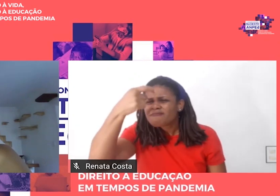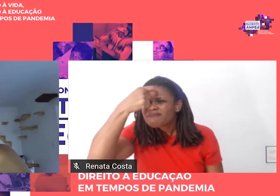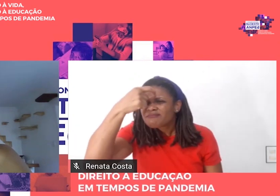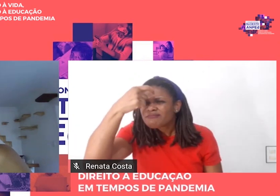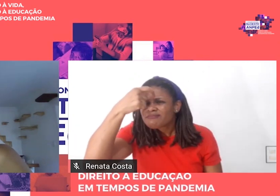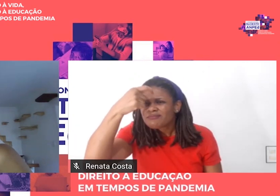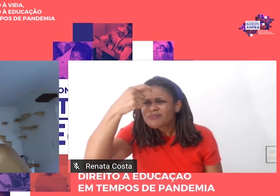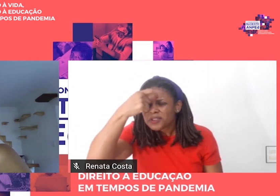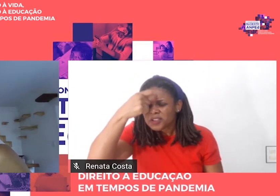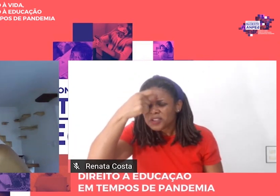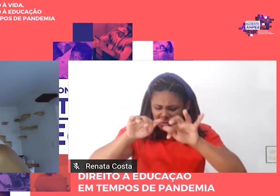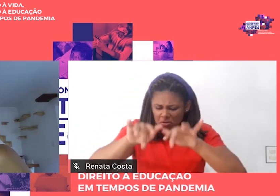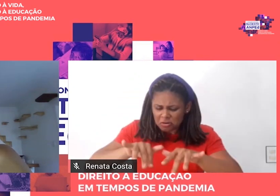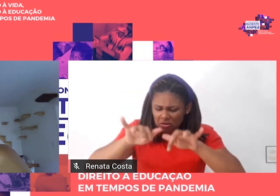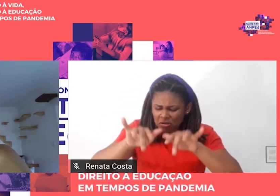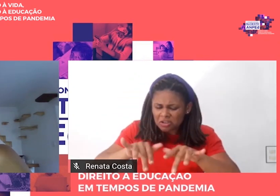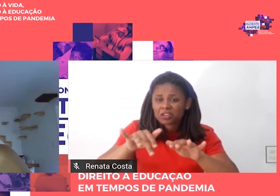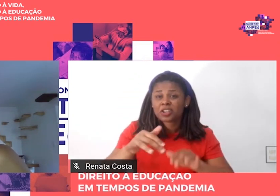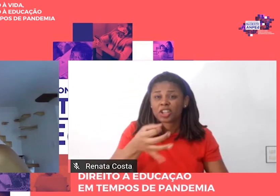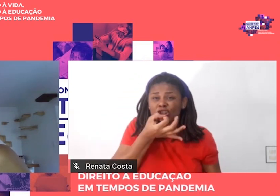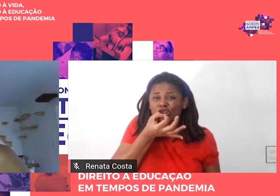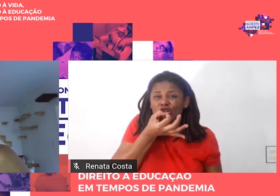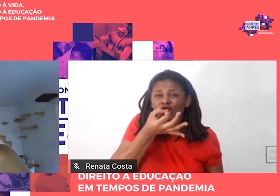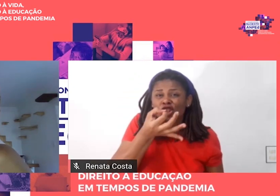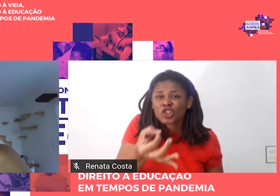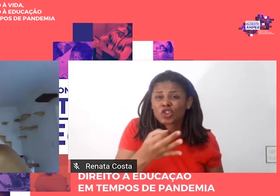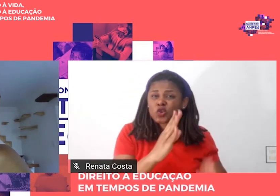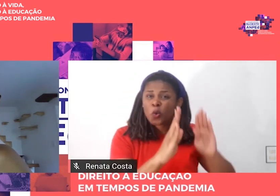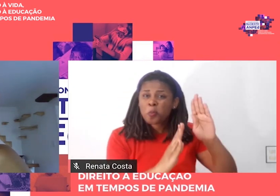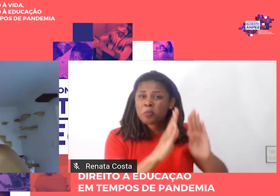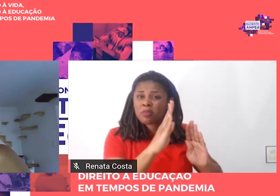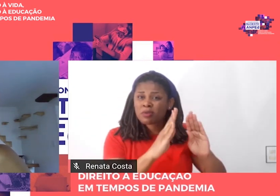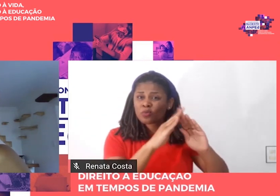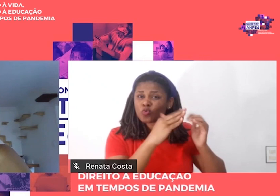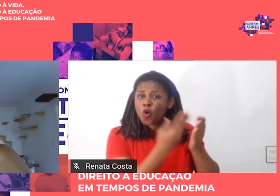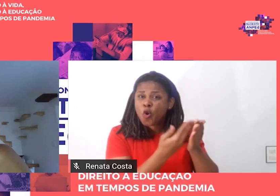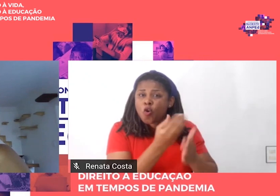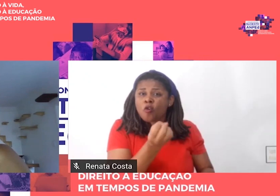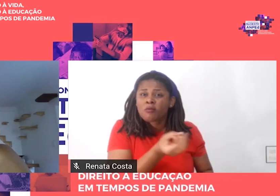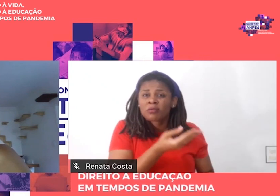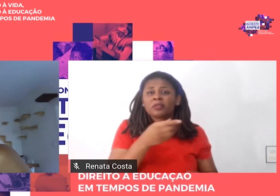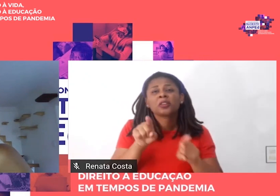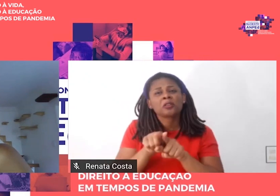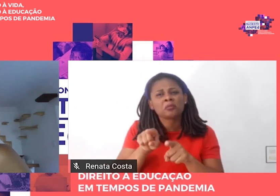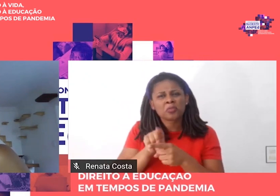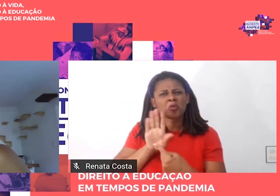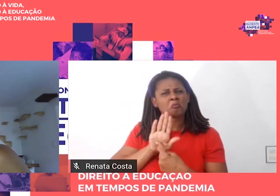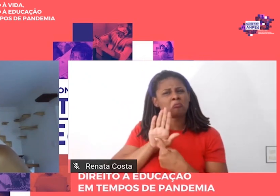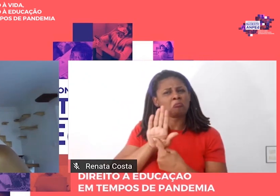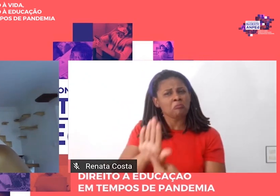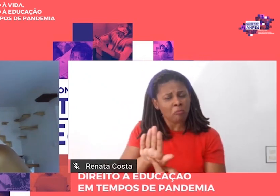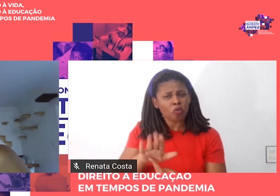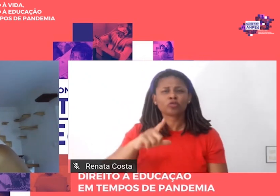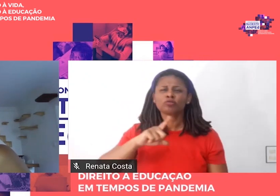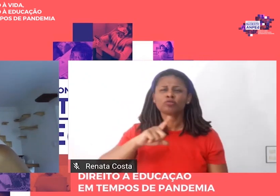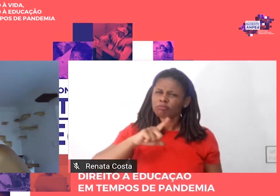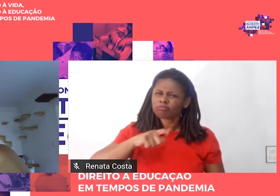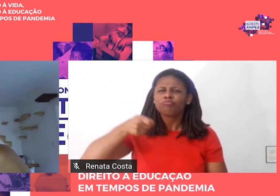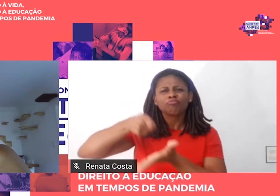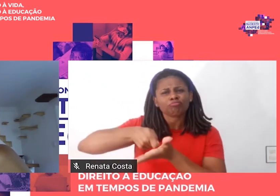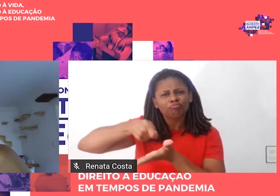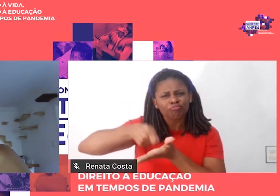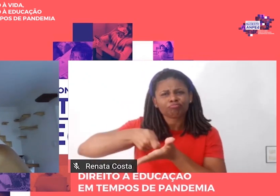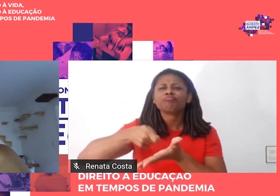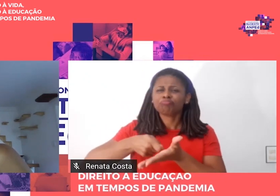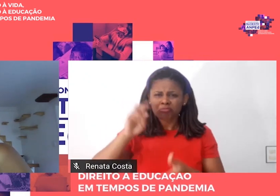escola novismo, mas também para constatar o rigor teórico metodológico com o qual o autor opera nos